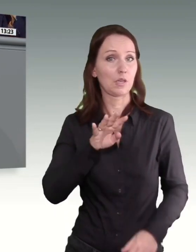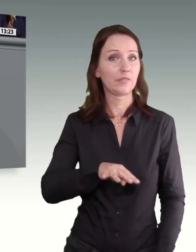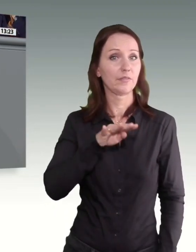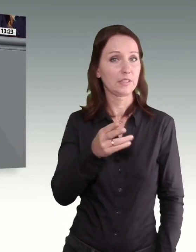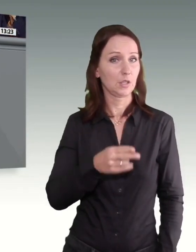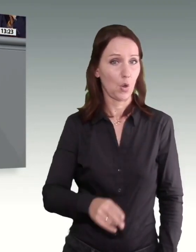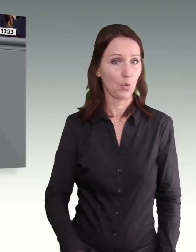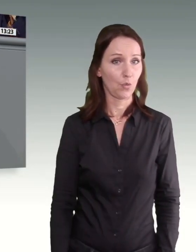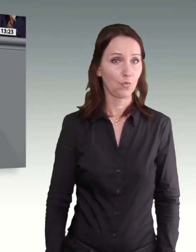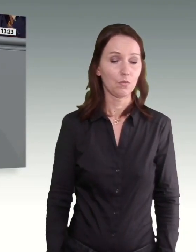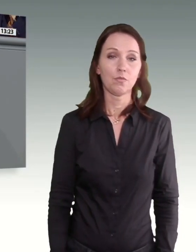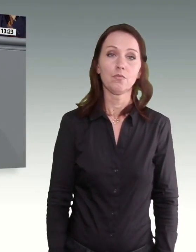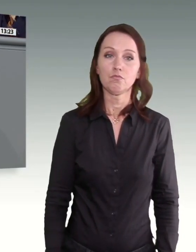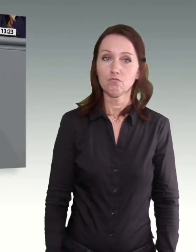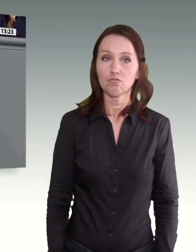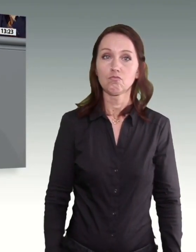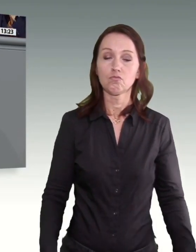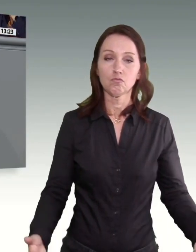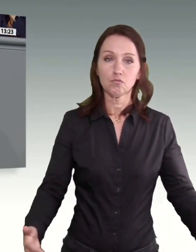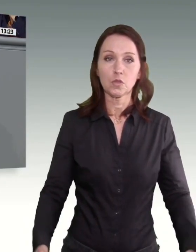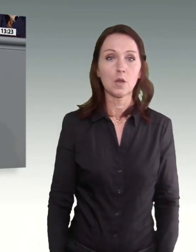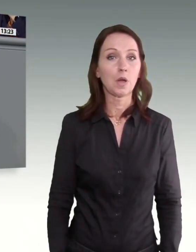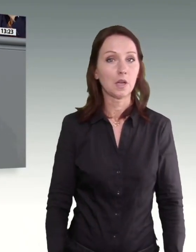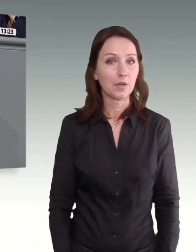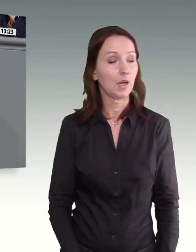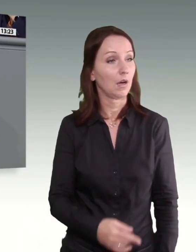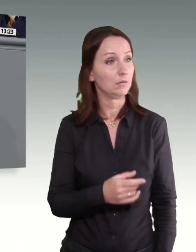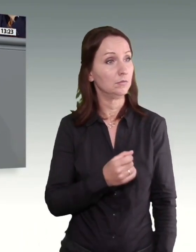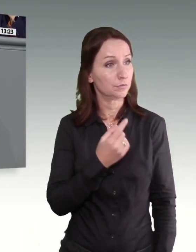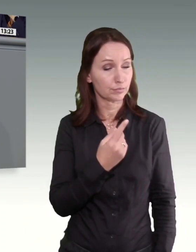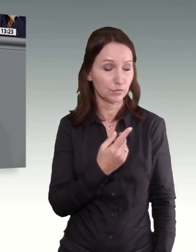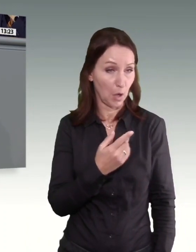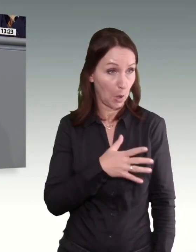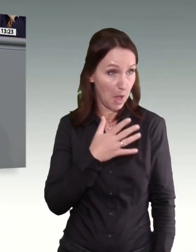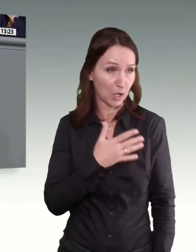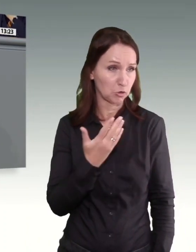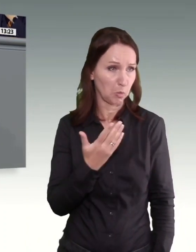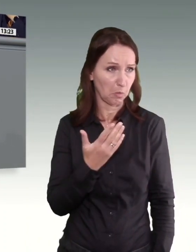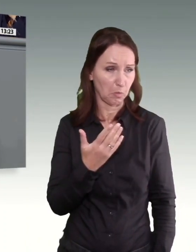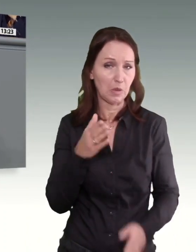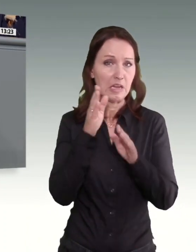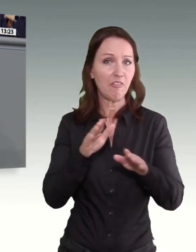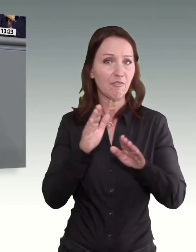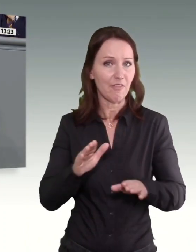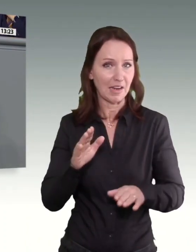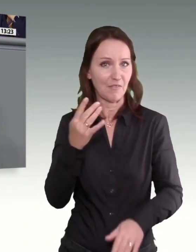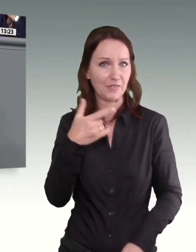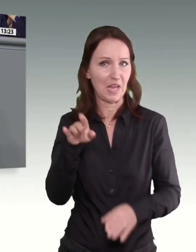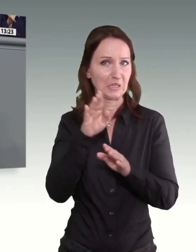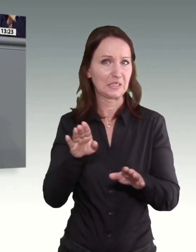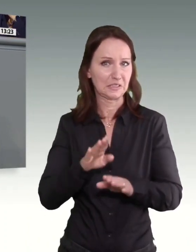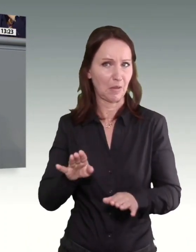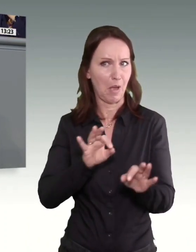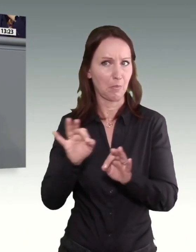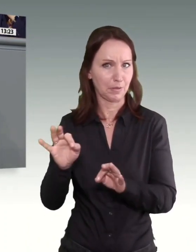Das kommt jetzt ungefähr so überraschend wie Weihnachten am 24. Dezember. Bei allem Guten,